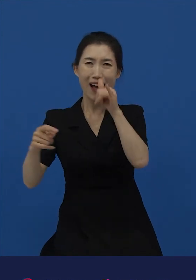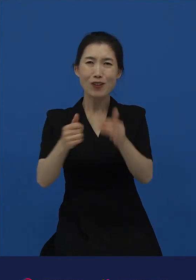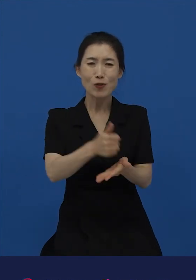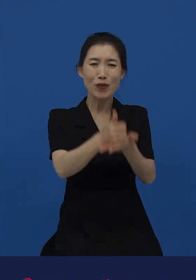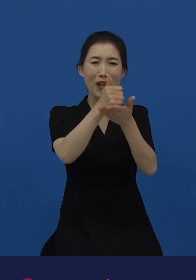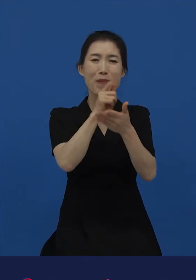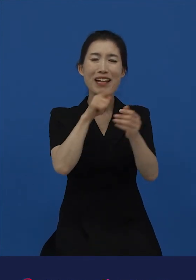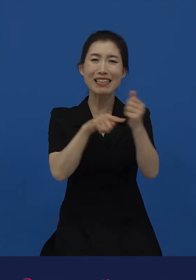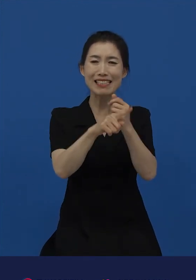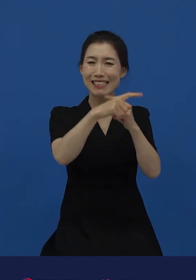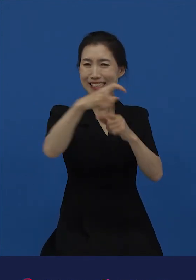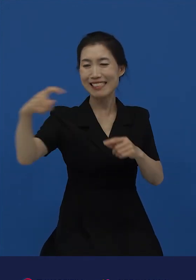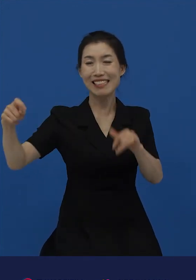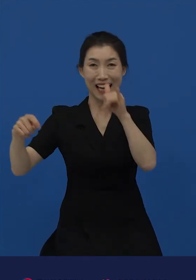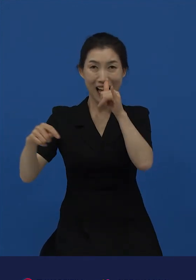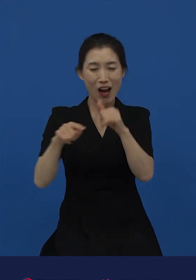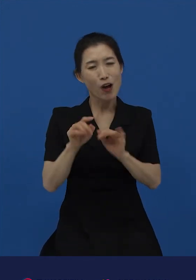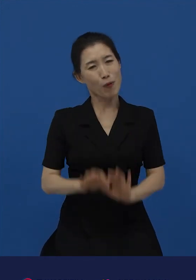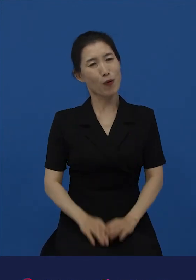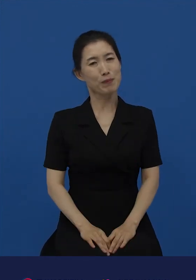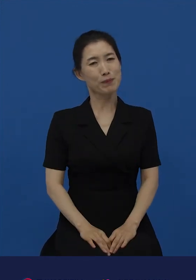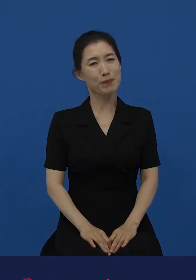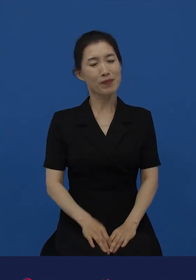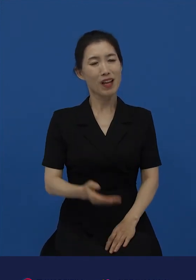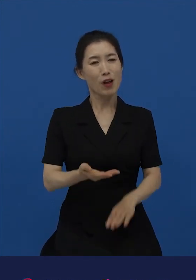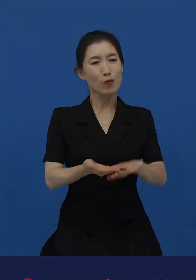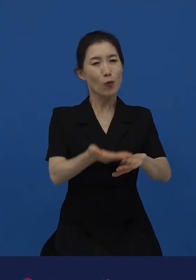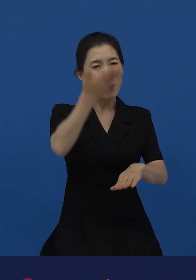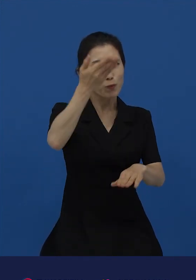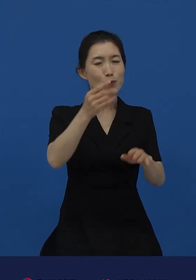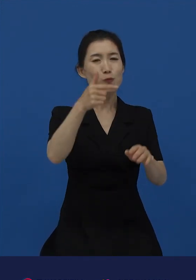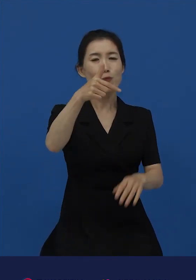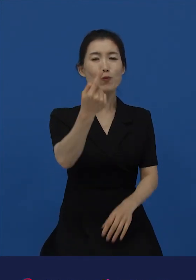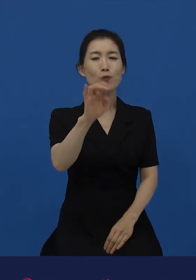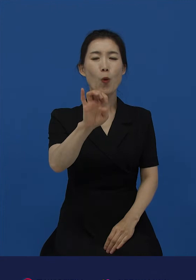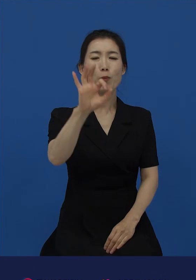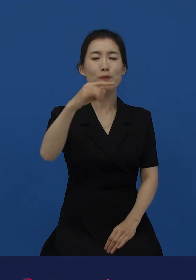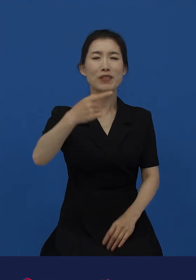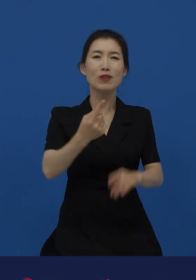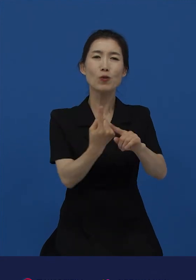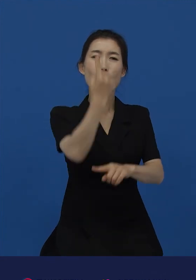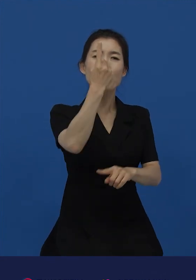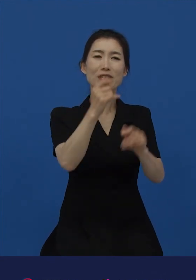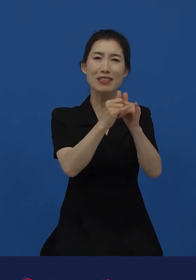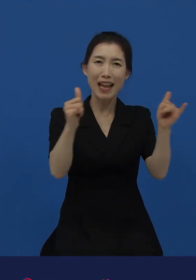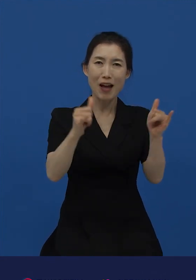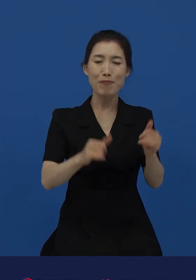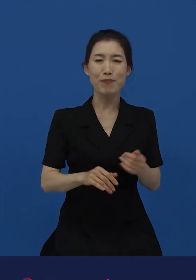높임법을 설명하면서 아랫사람, 윗사람, 높은 사람, 낮은 사람이라는 표현을 사용하다 보니까